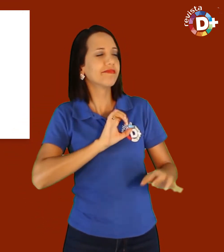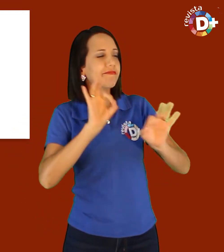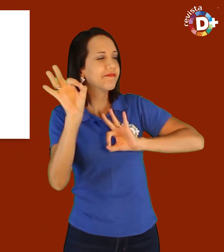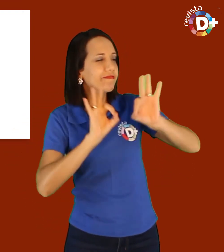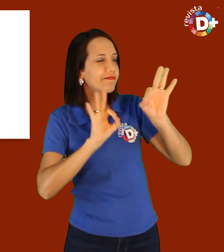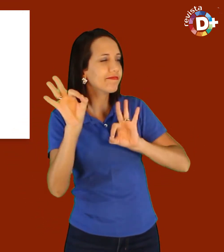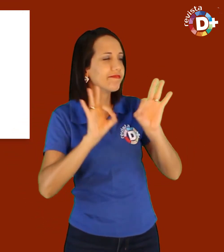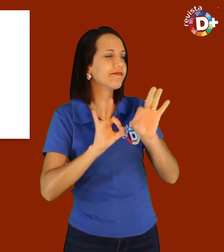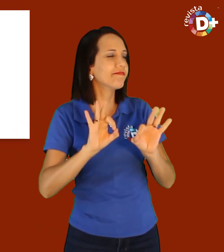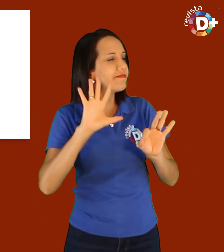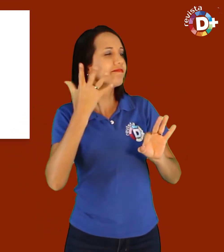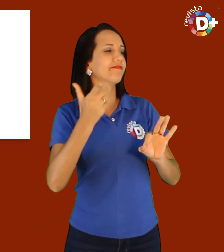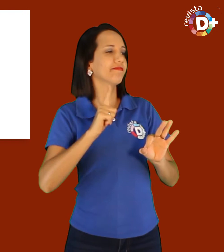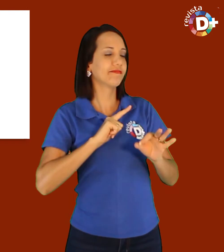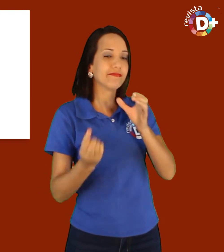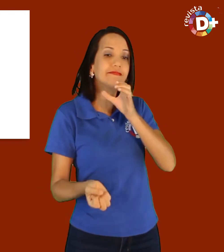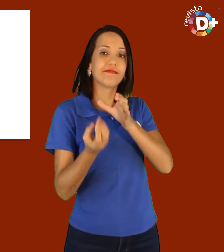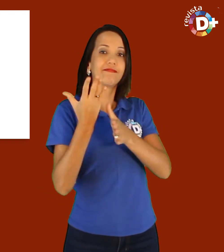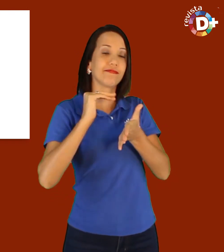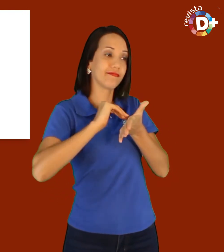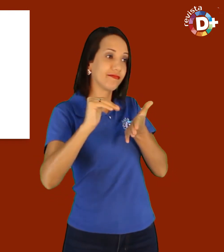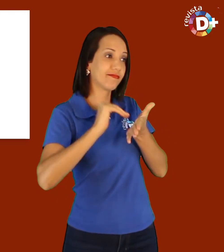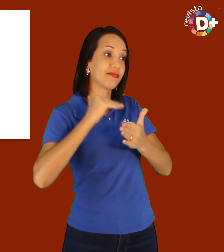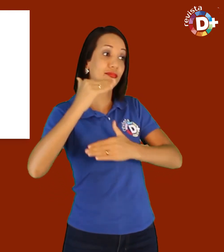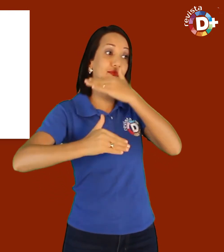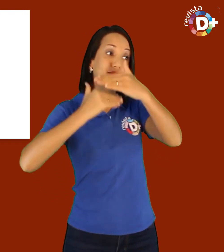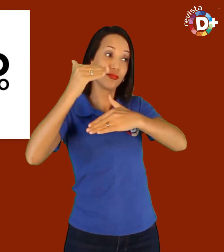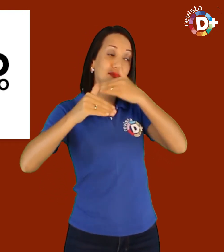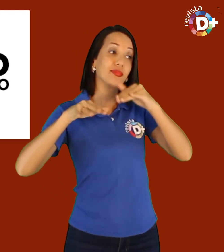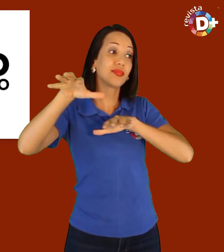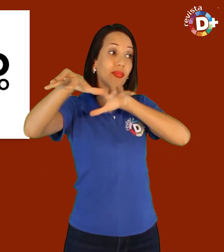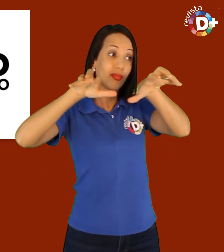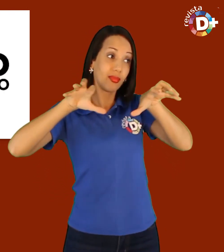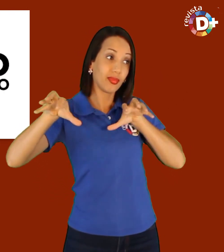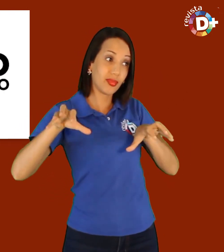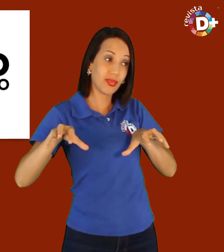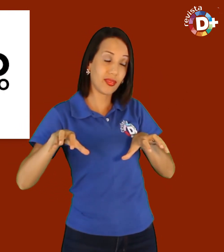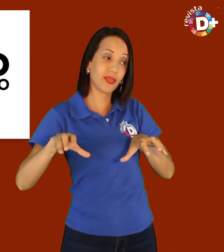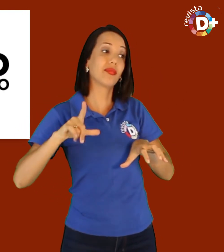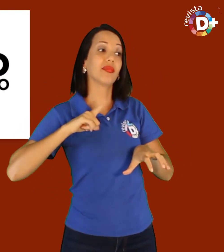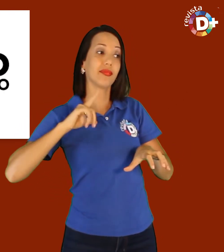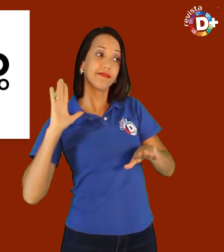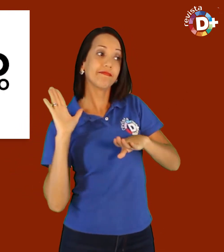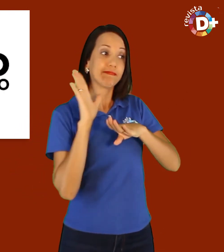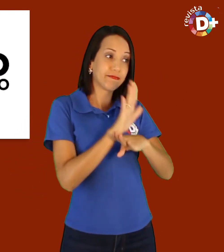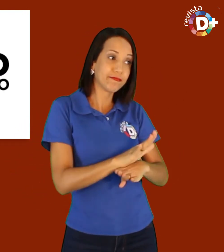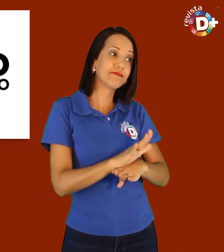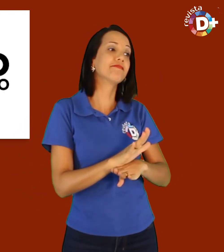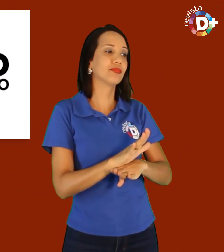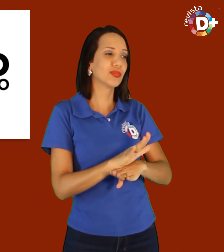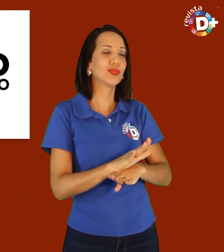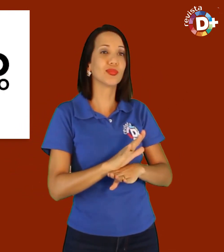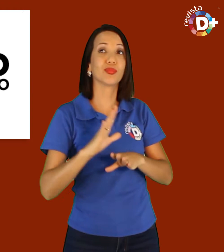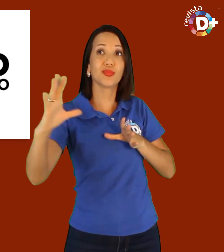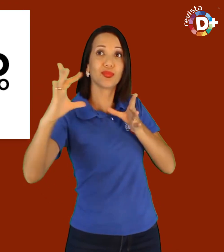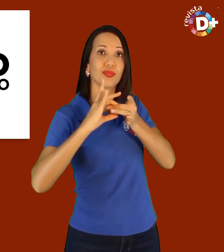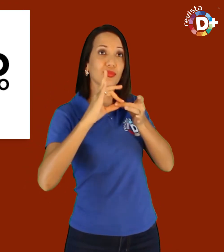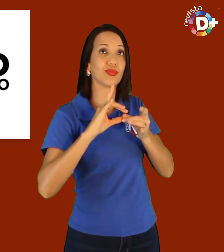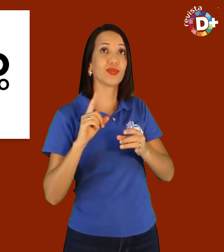Estado e, em meio a essa acertada decisão, criou a Secretaria de Desenvolvimento Regional, que é um braço direito com